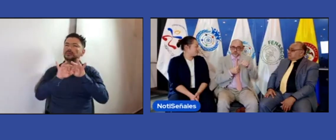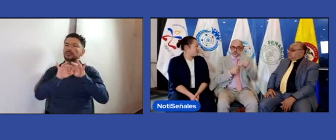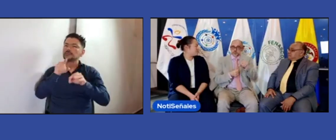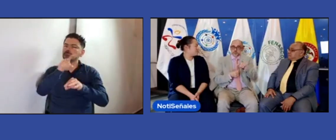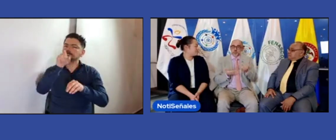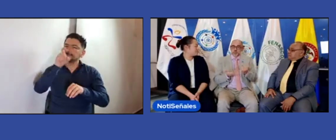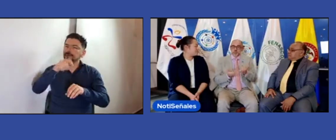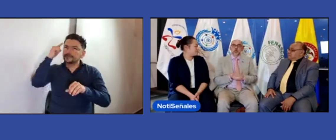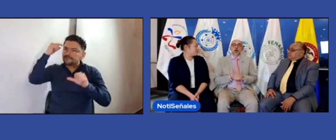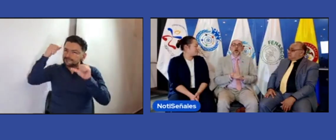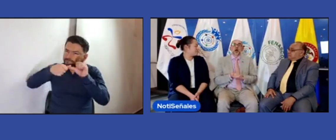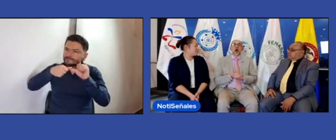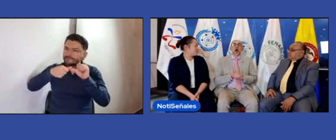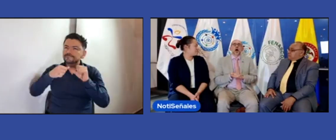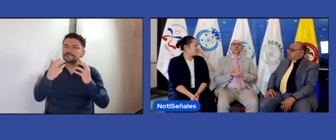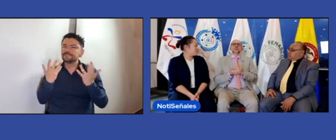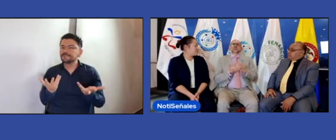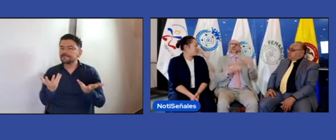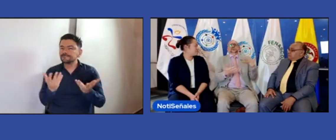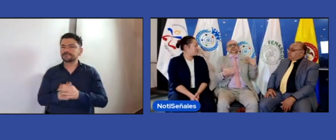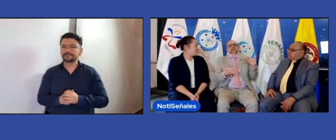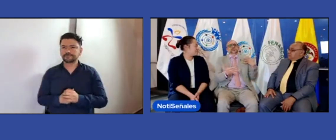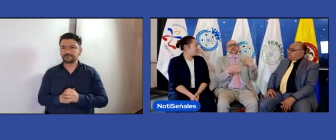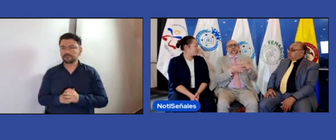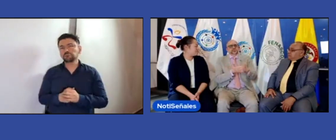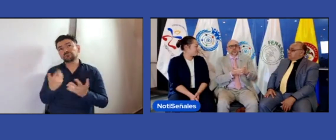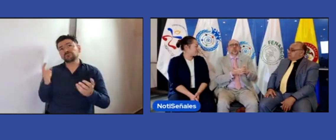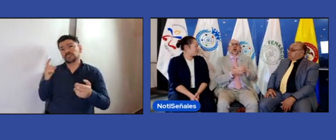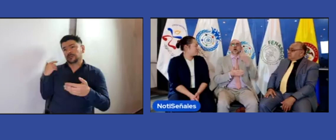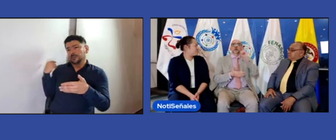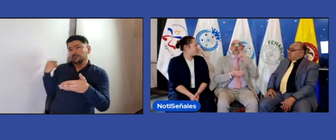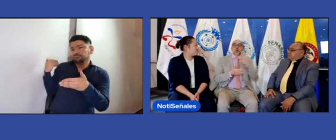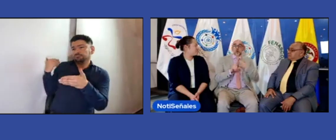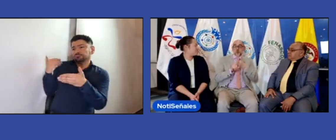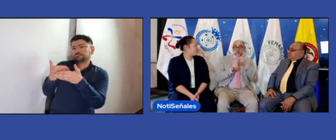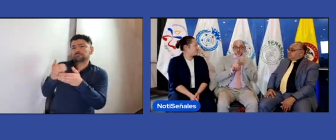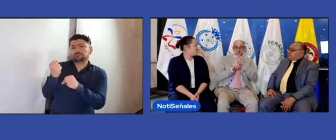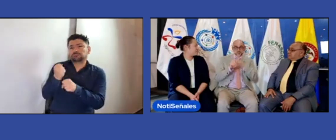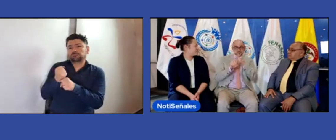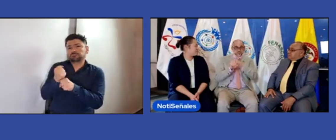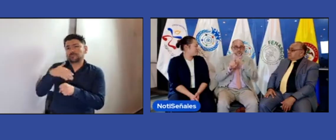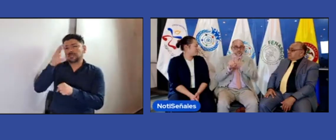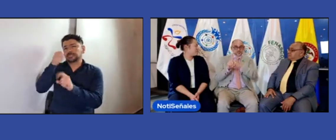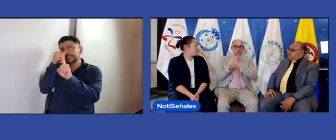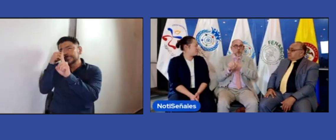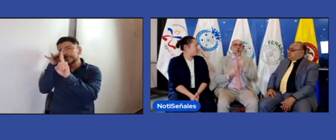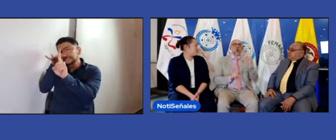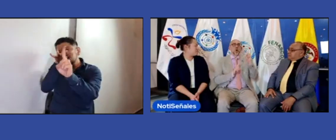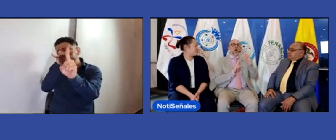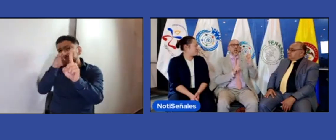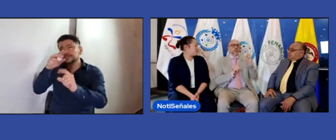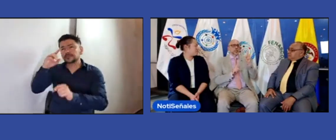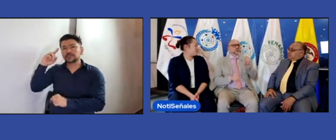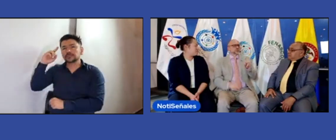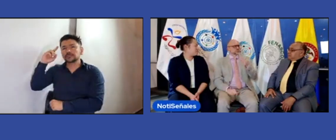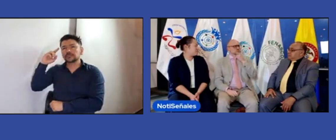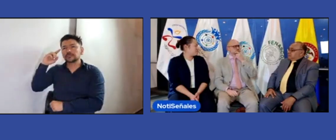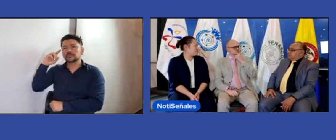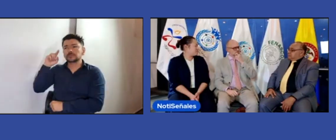Por eso es importante recordar algo. Y es que esta trayectoria de lucha de las personas sordas